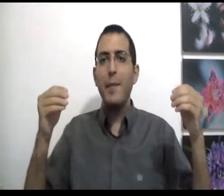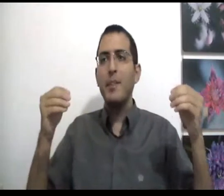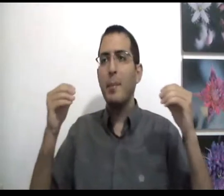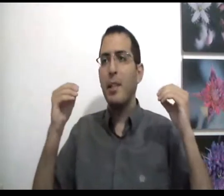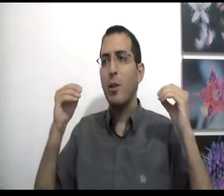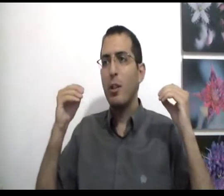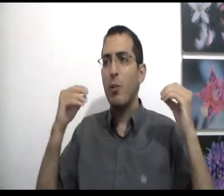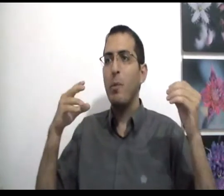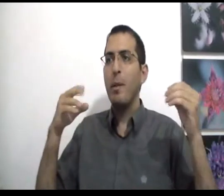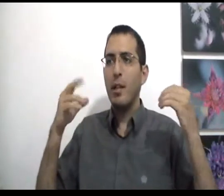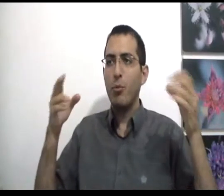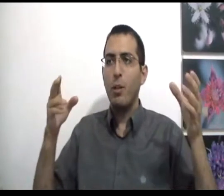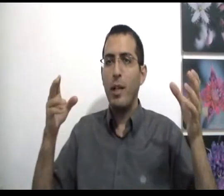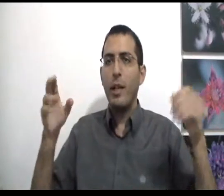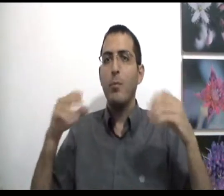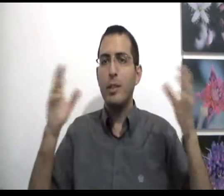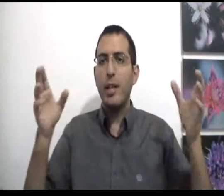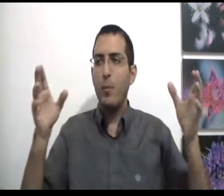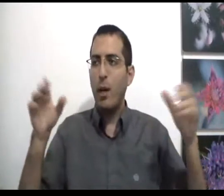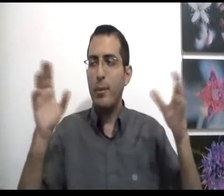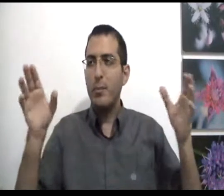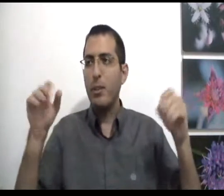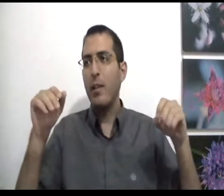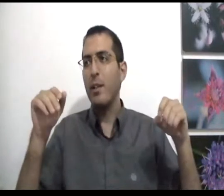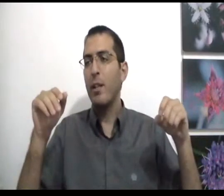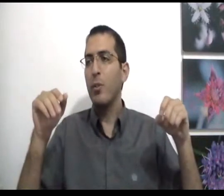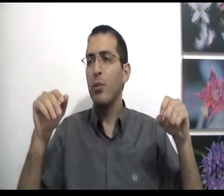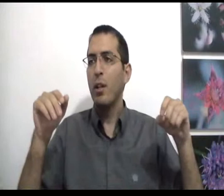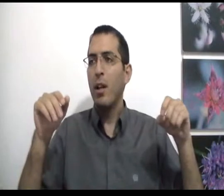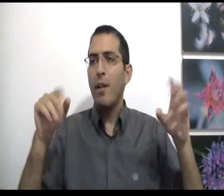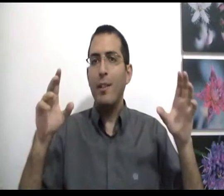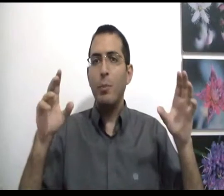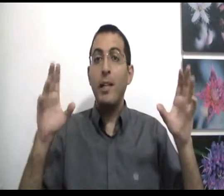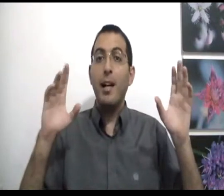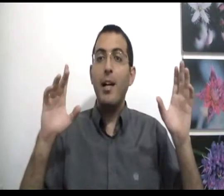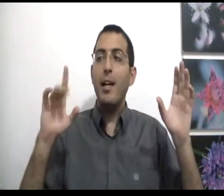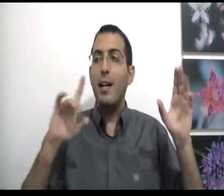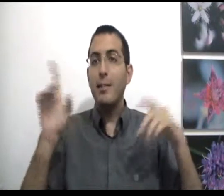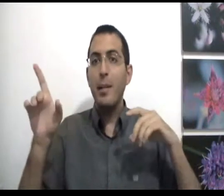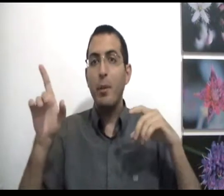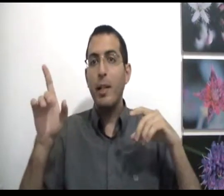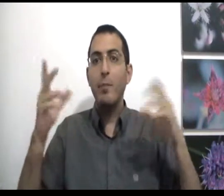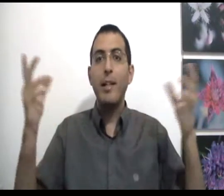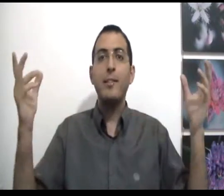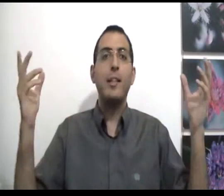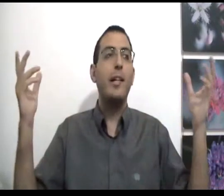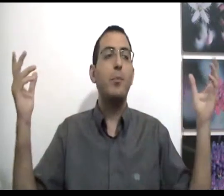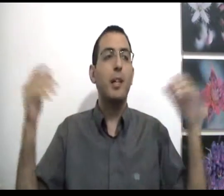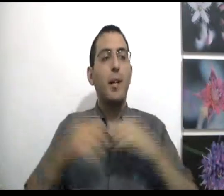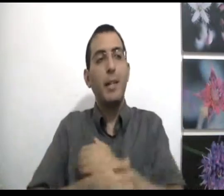נמצא בדיכאון קיומי מכך שהוא חי כי אין לו מושג למה הוא חי מסיבות כדב לאחרות אז הוא מחליט אהה אז זה בוא נגיד מה נעשה אין לי מושג למה אני